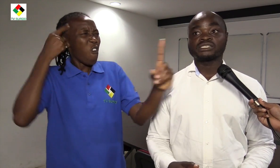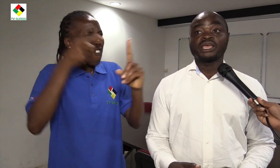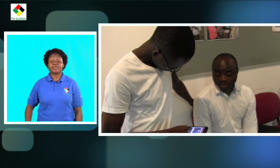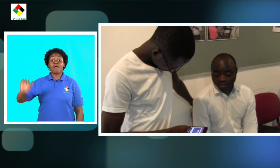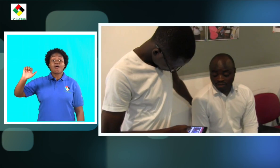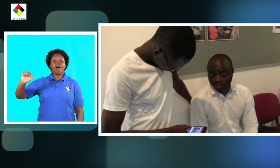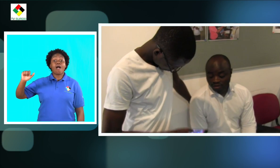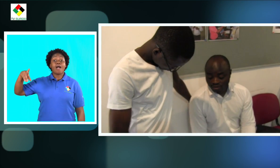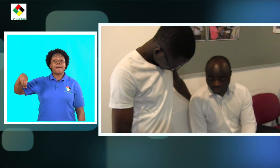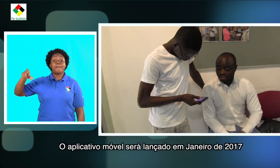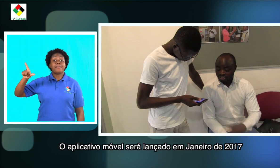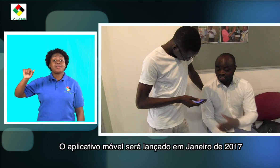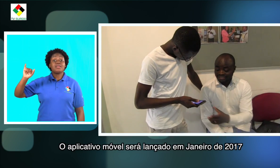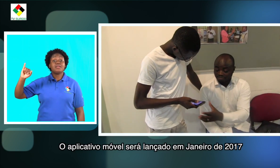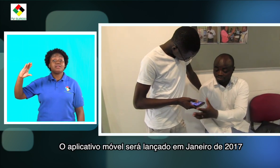das imagens.